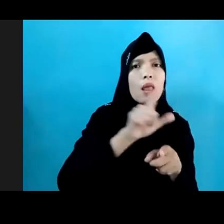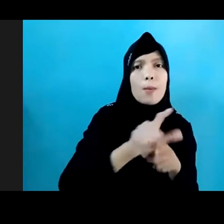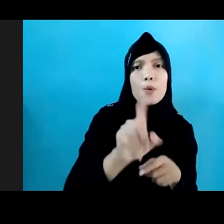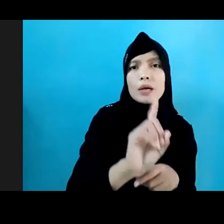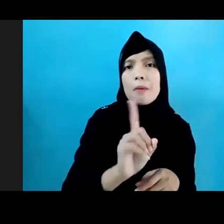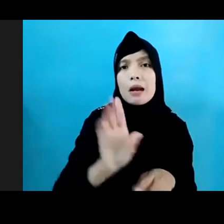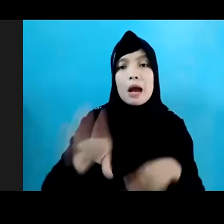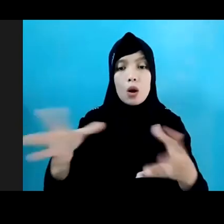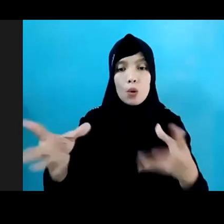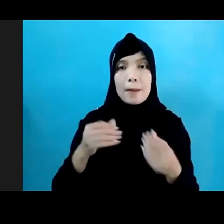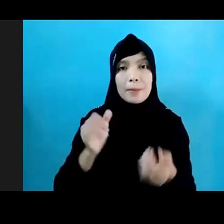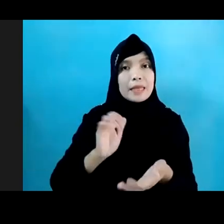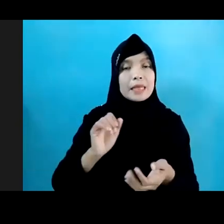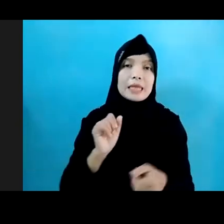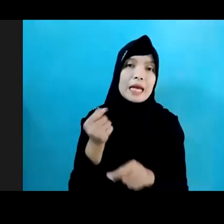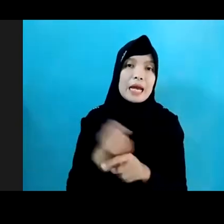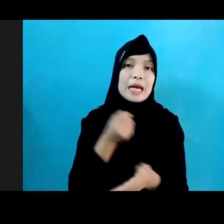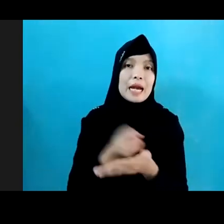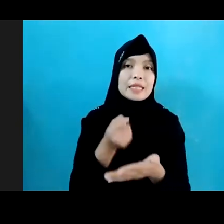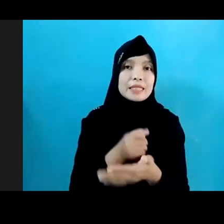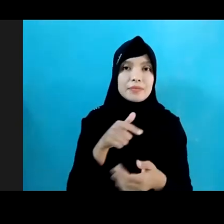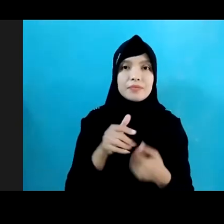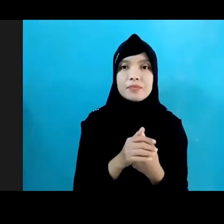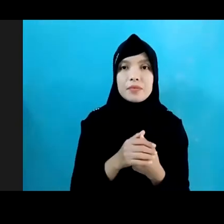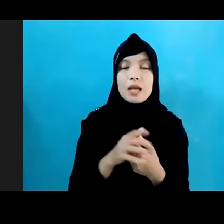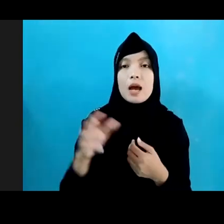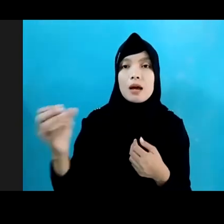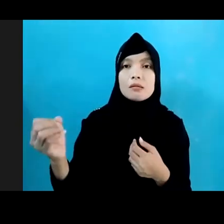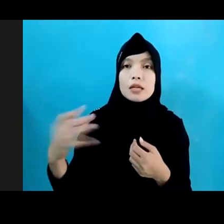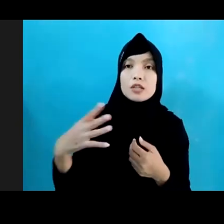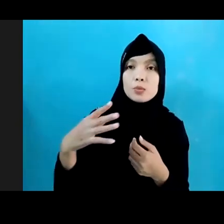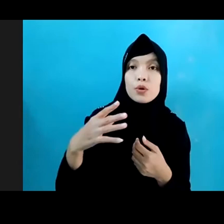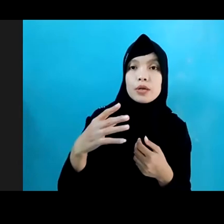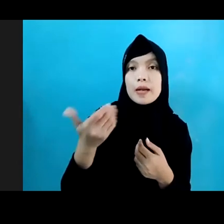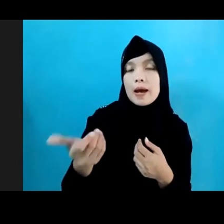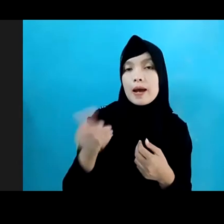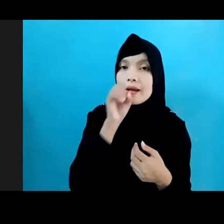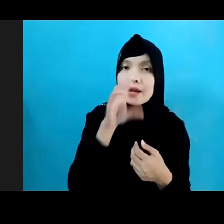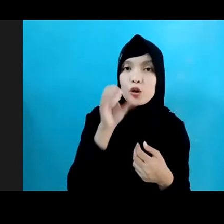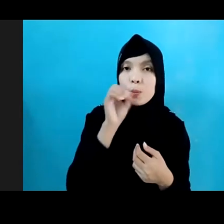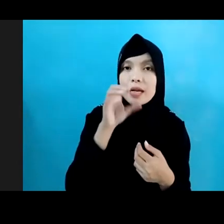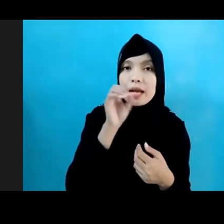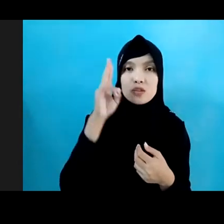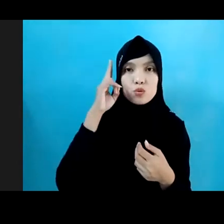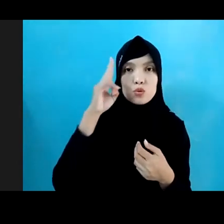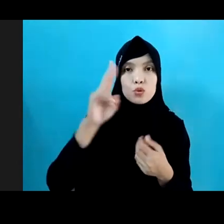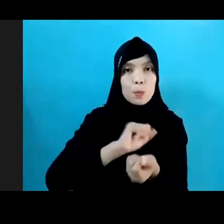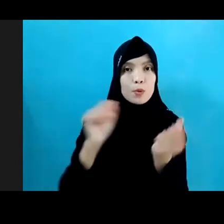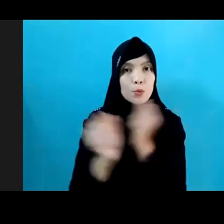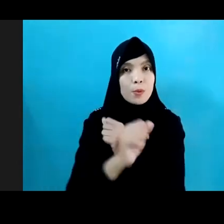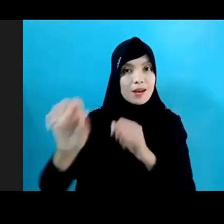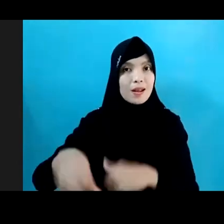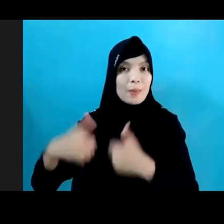Berdasarkan Fakta-fakta Tersebut Responden Memberikan Beberapa Rekomendasi Untuk Perubahan Yang Lebih Baik